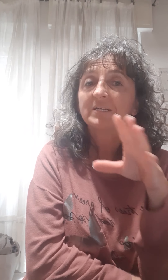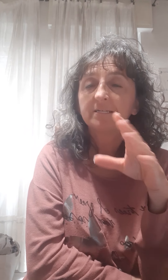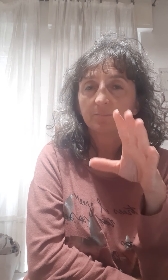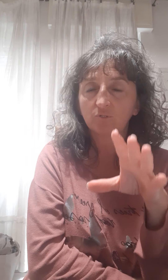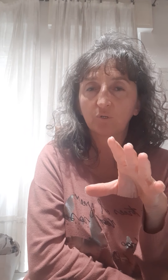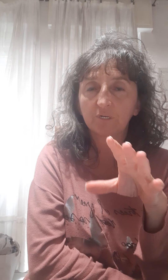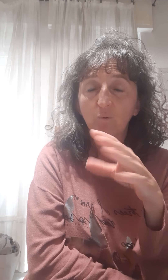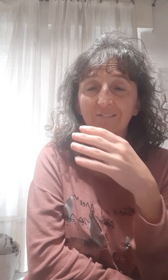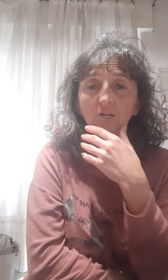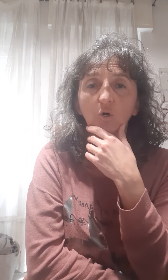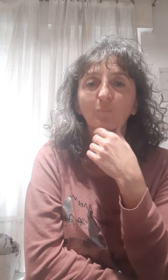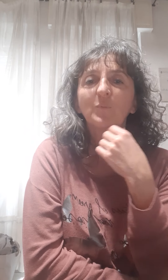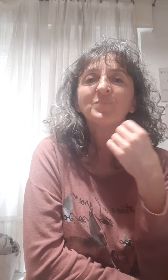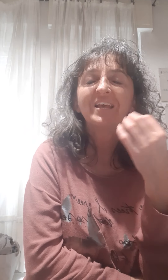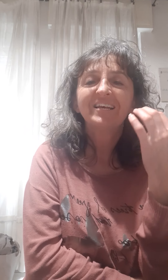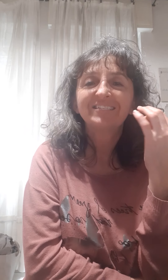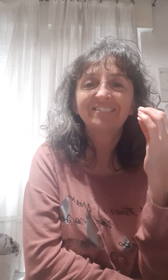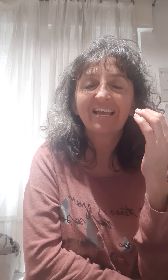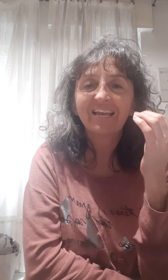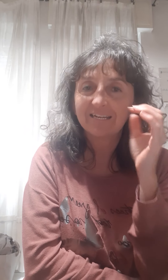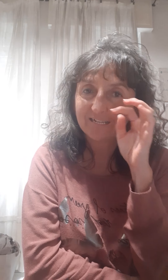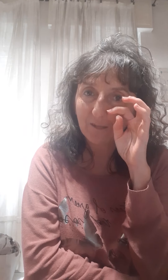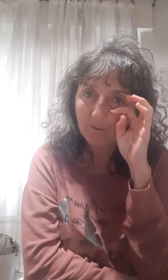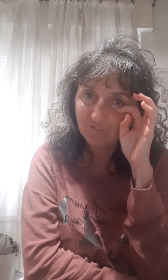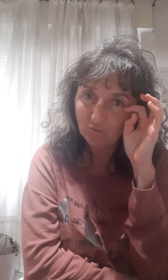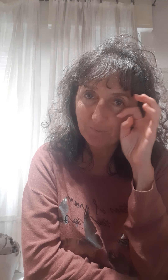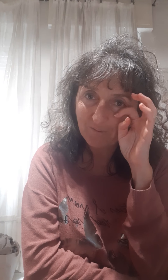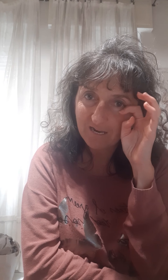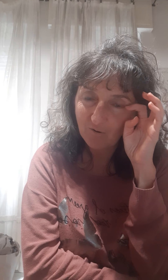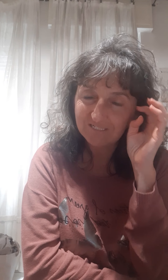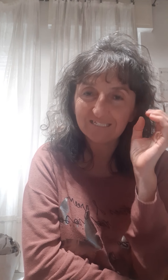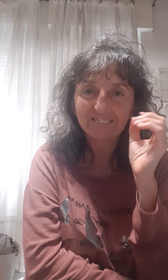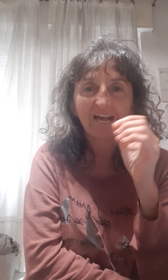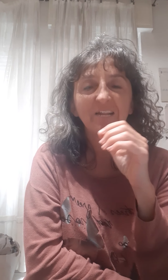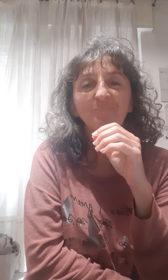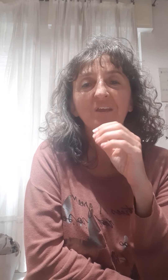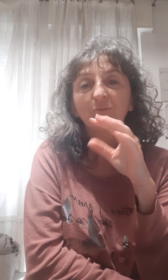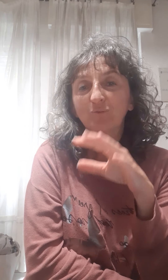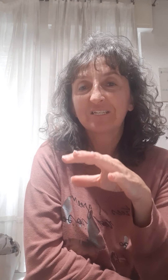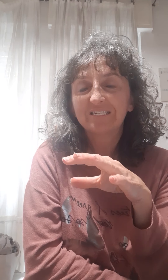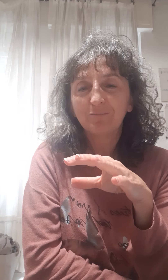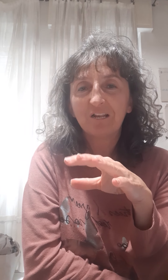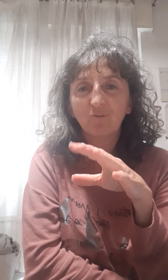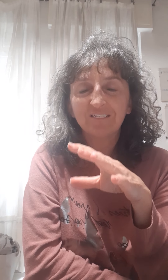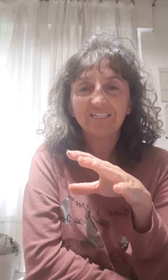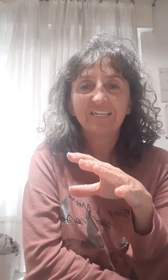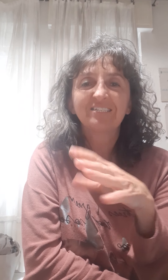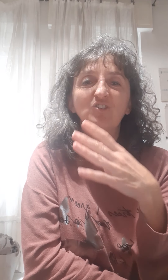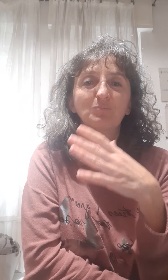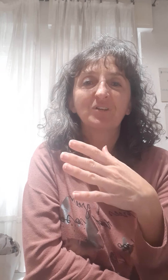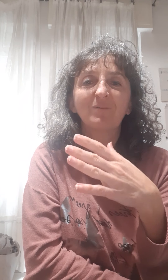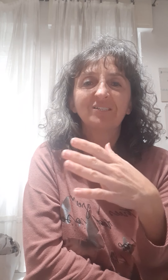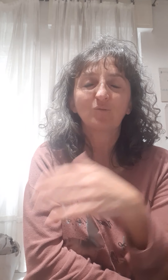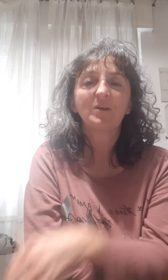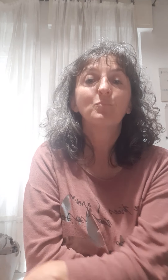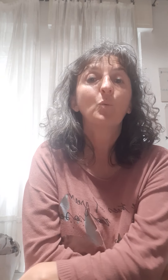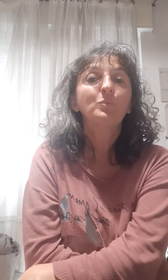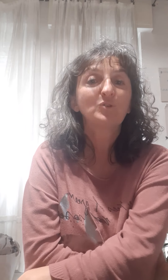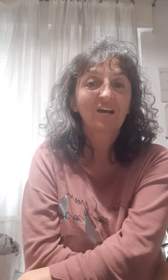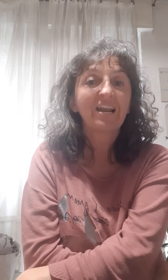chicca per ciò che riguarda il corpo, se abbiamo detto prima che l'olio essenziale è fotosensibile, vuol dire che se ci esponiamo al sole può bruciare